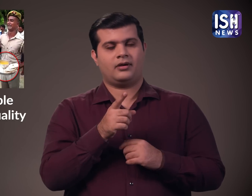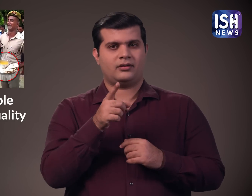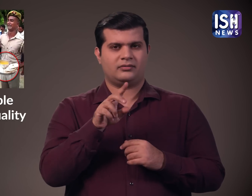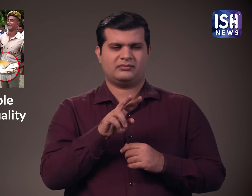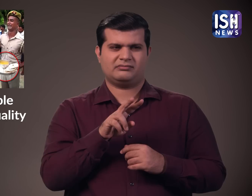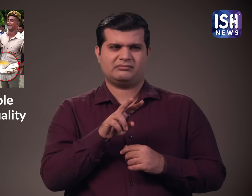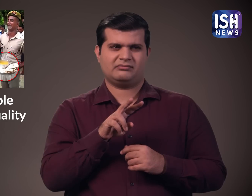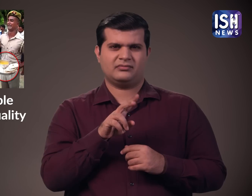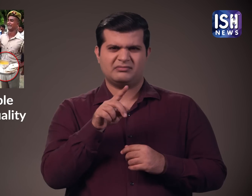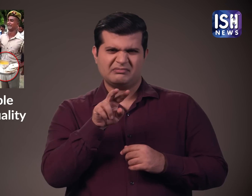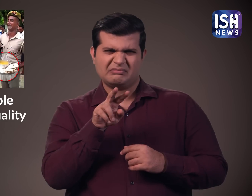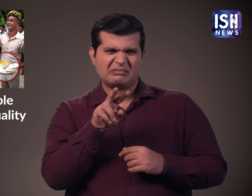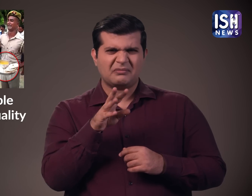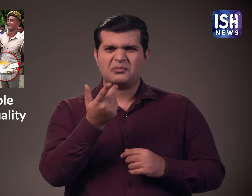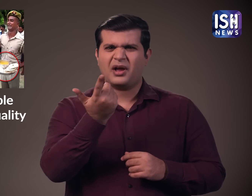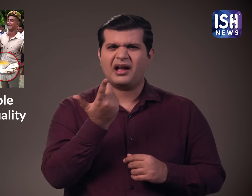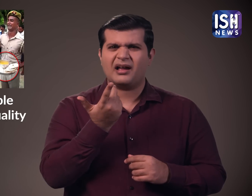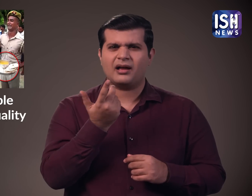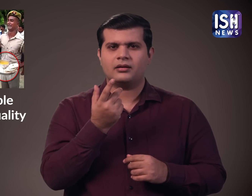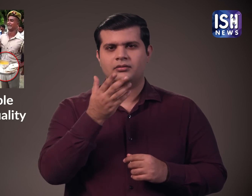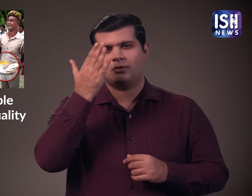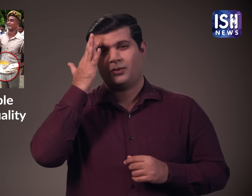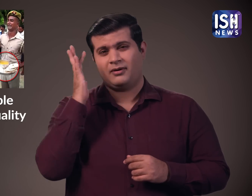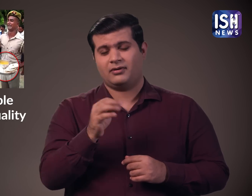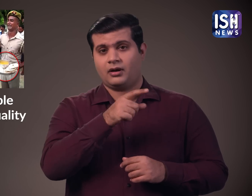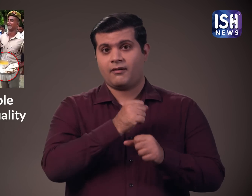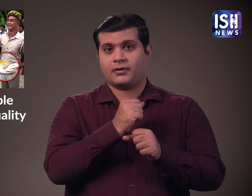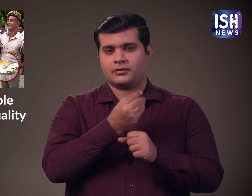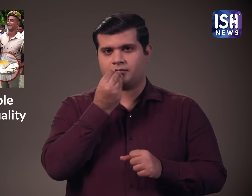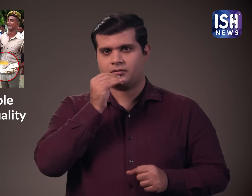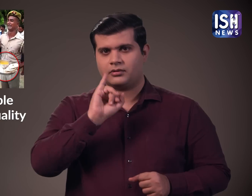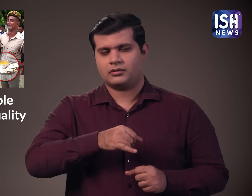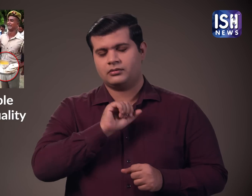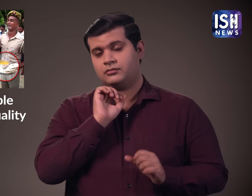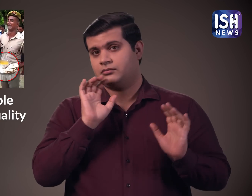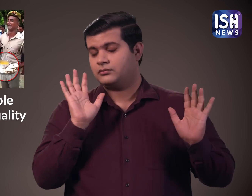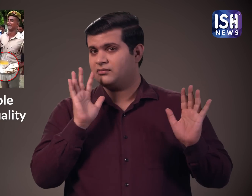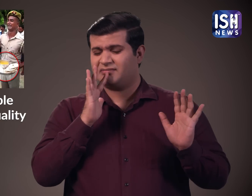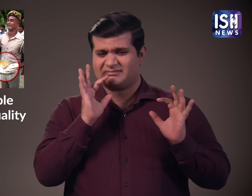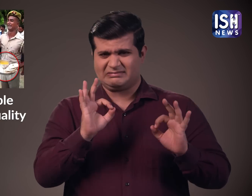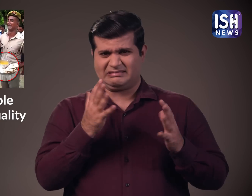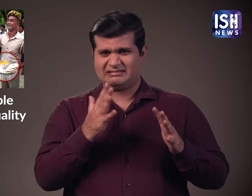हो सकता है कि आप इसके बारे में ज्यादा उत्सक ना हो क्यूंकि आप जानते हैं कि इन सुविधाओं में बोजन की गुर्मत तक दैनिया है